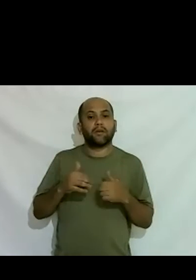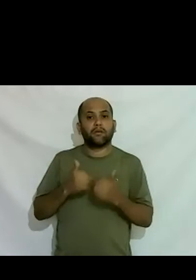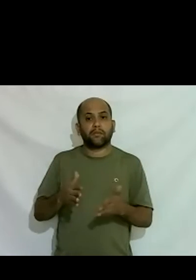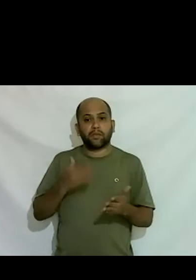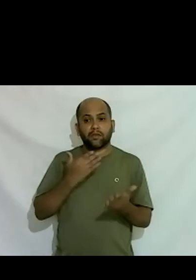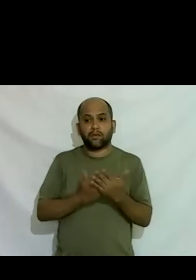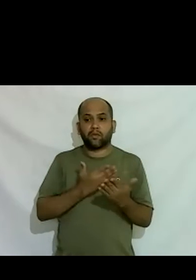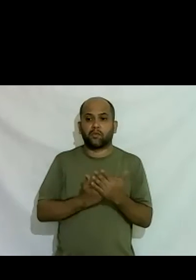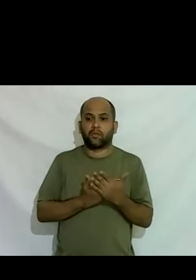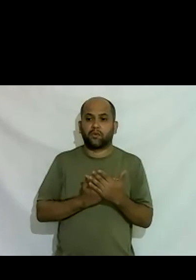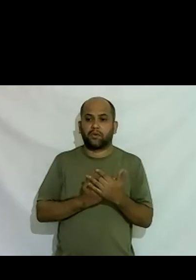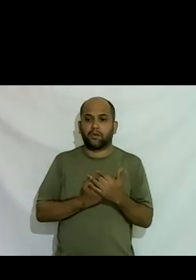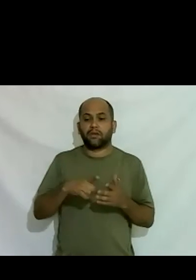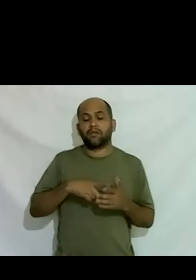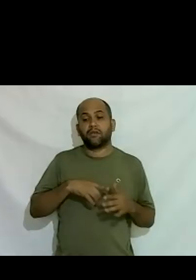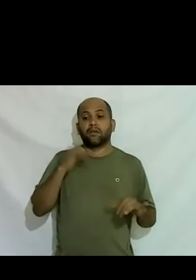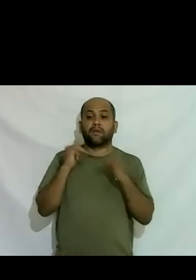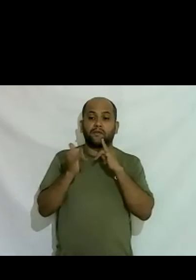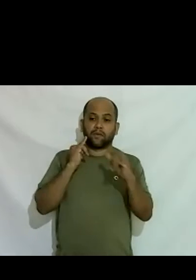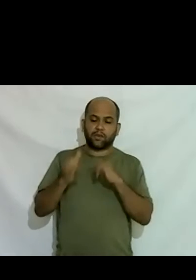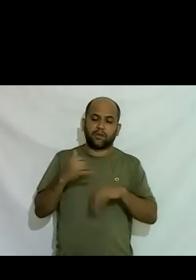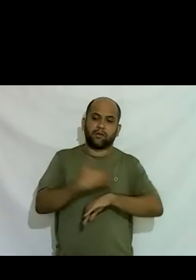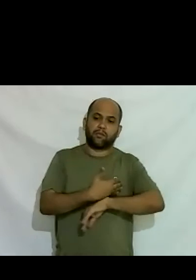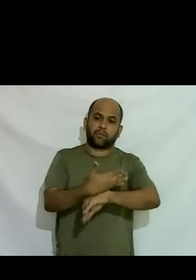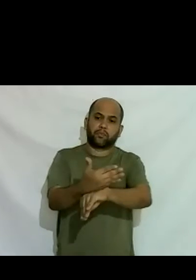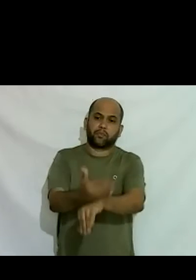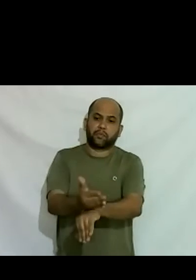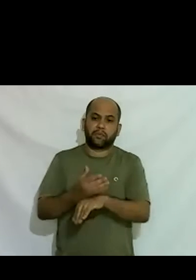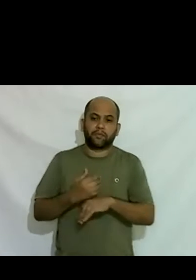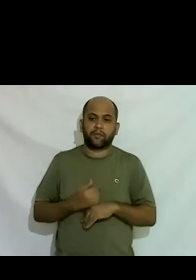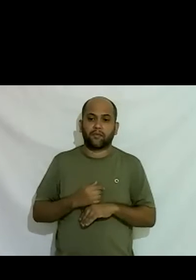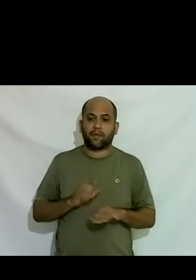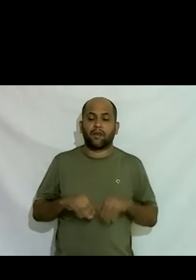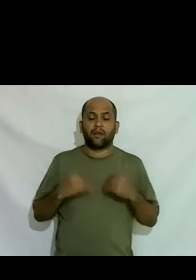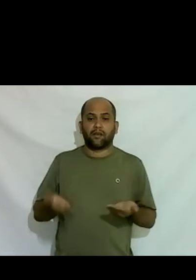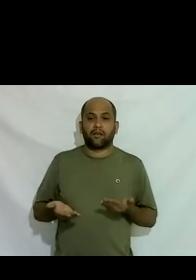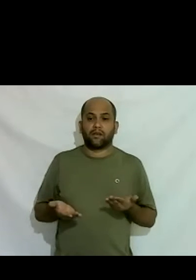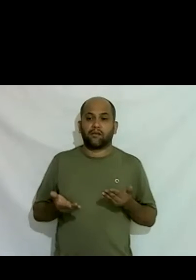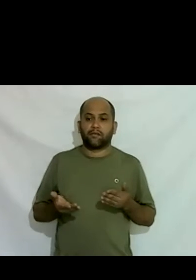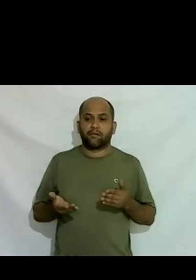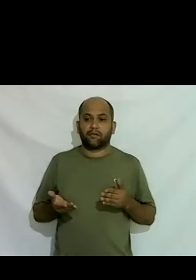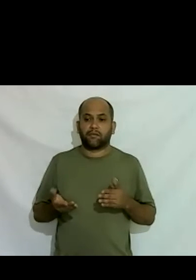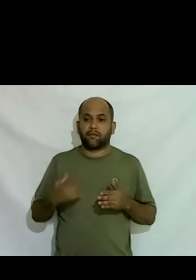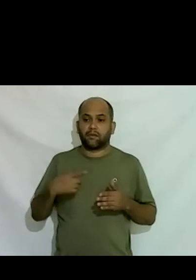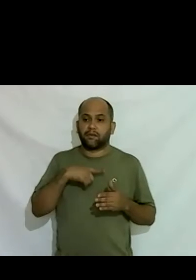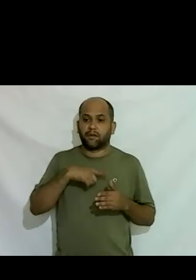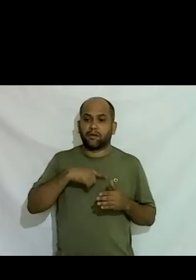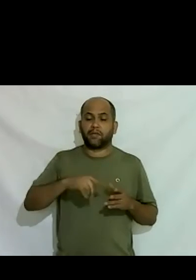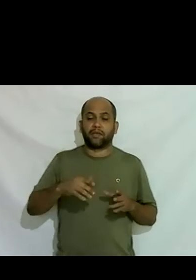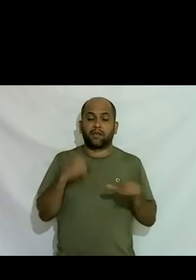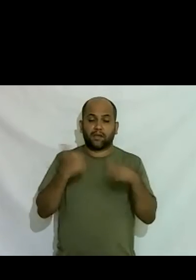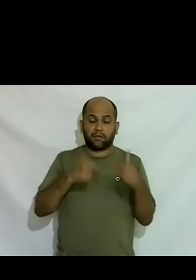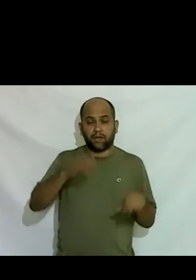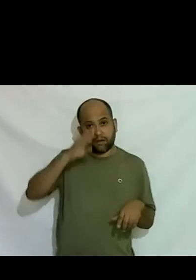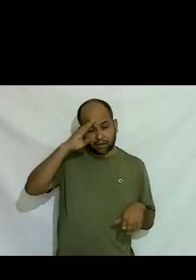estudar já tinha mais informações o tempo foi passando né nessa fala e aí já começou a ter mais trabalhos acadêmicos